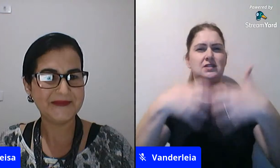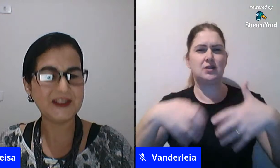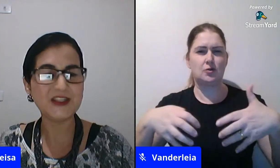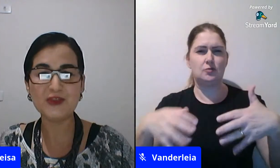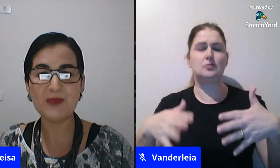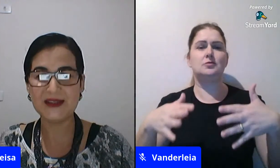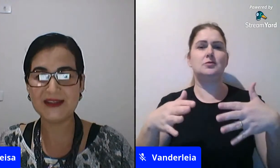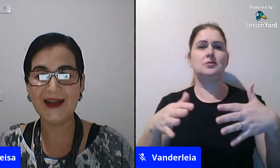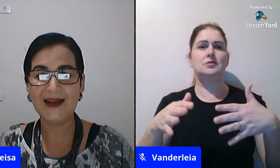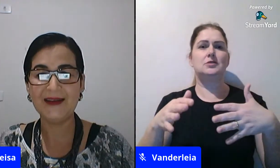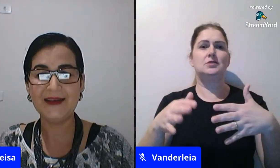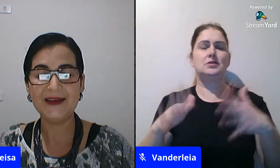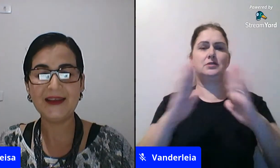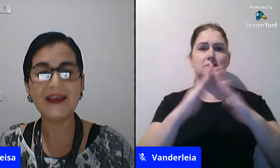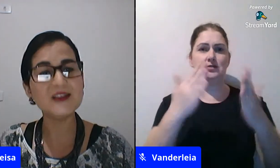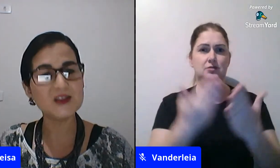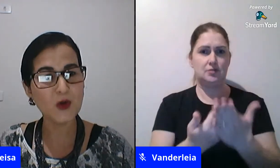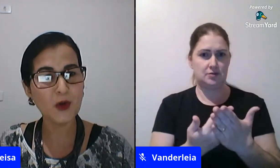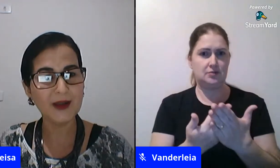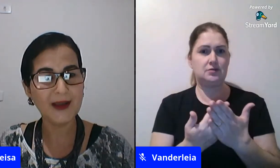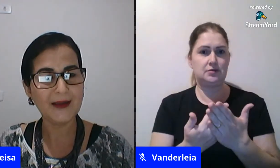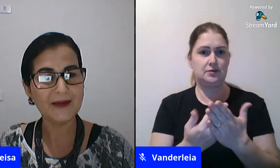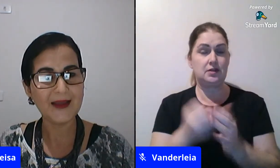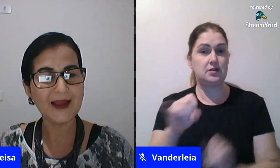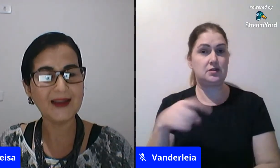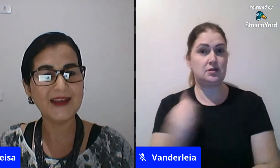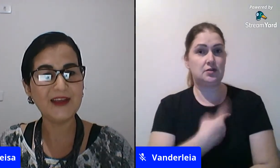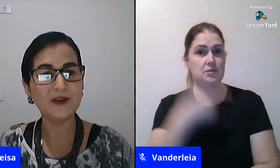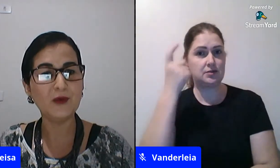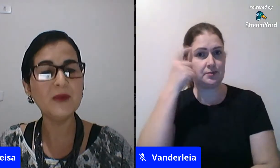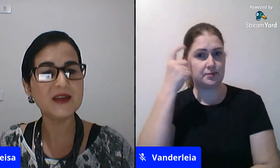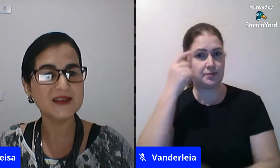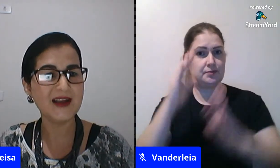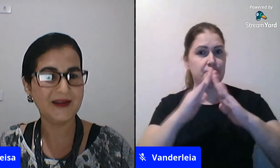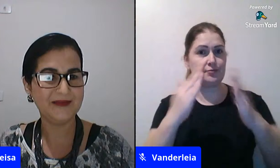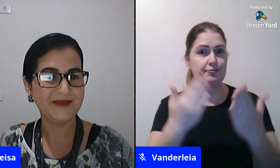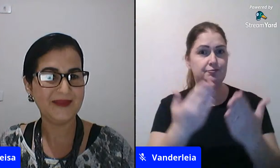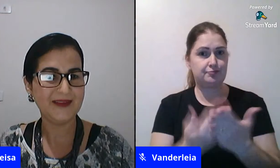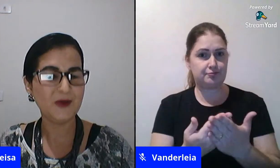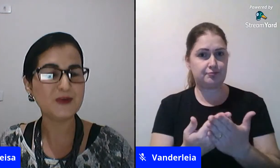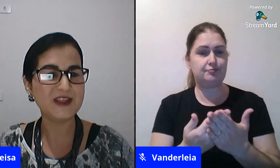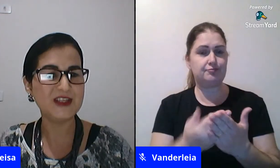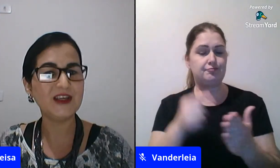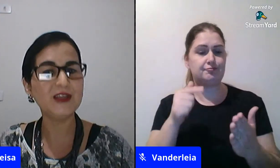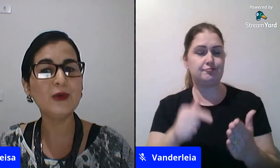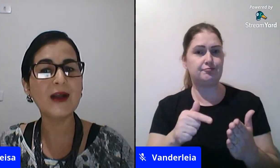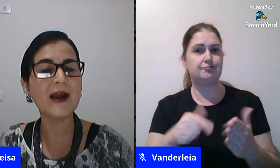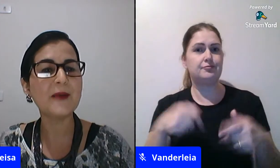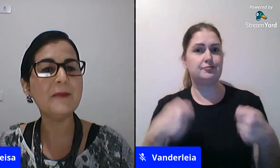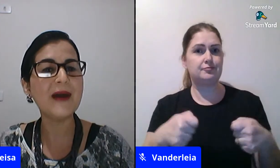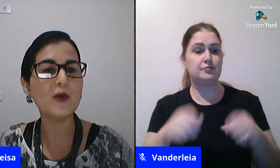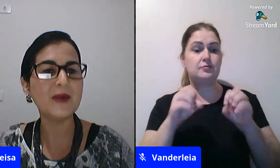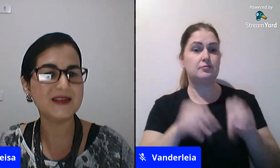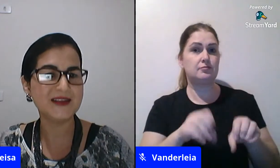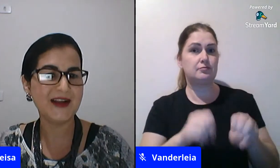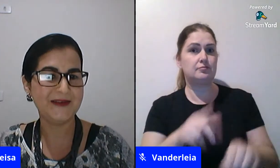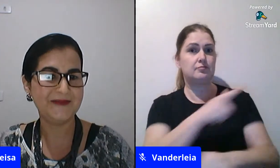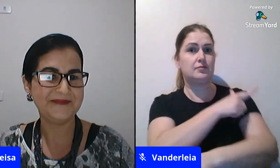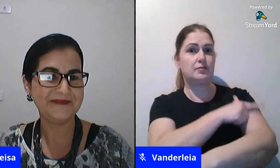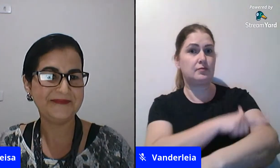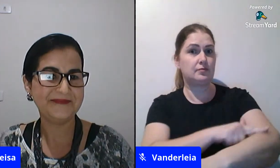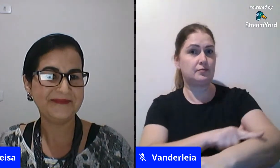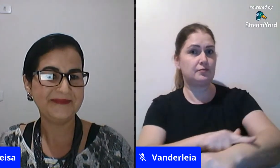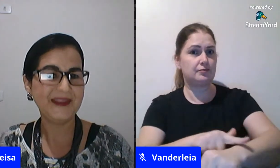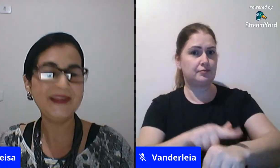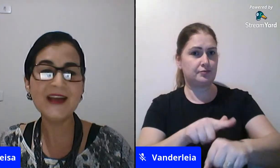Se a gente pensar que a escola, ela deve humanizar, ou seja, educar para humanizar,